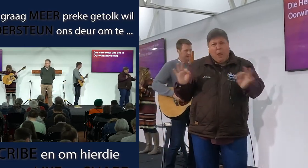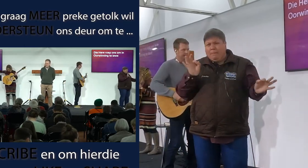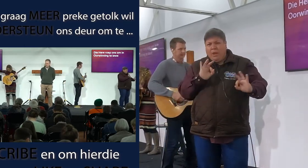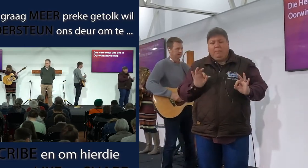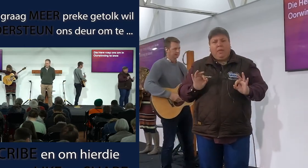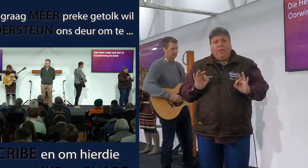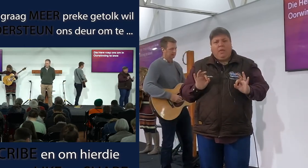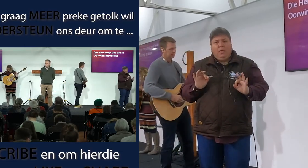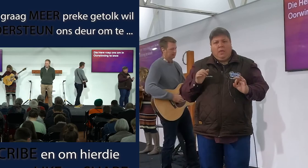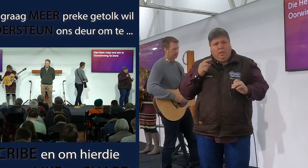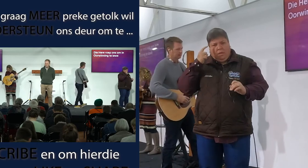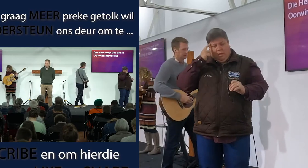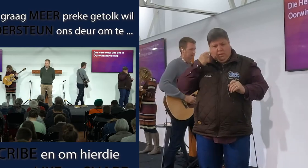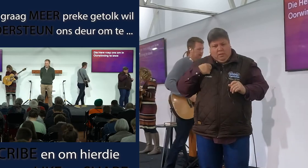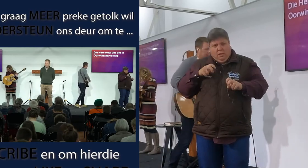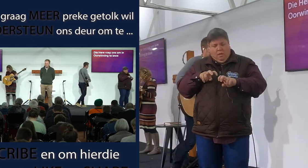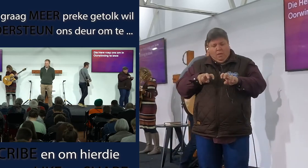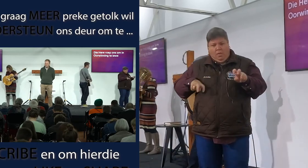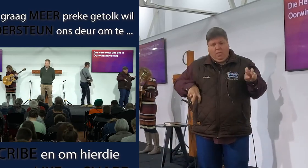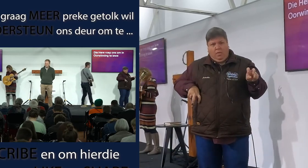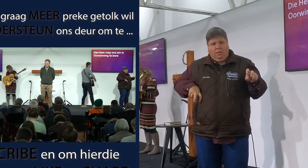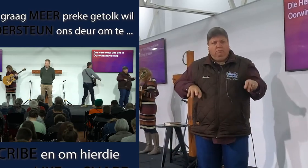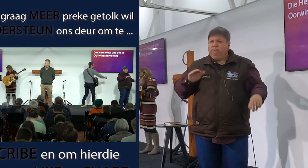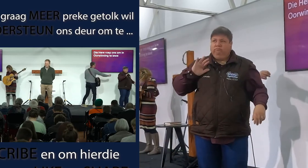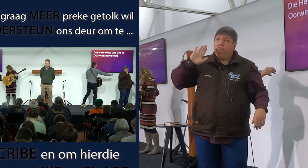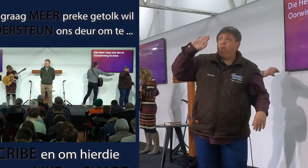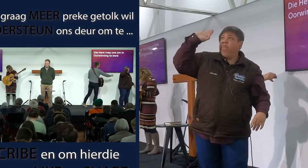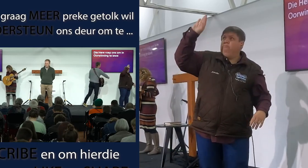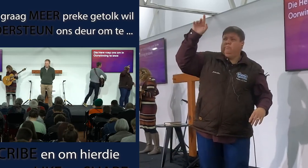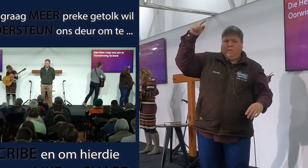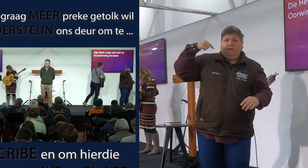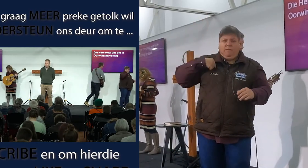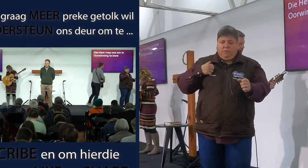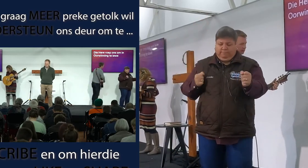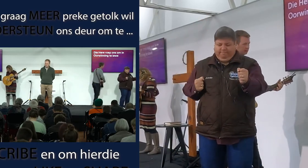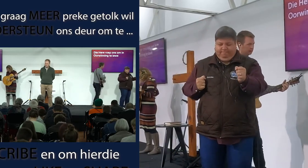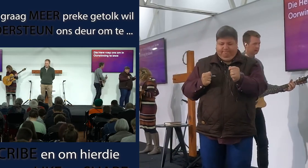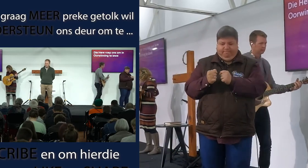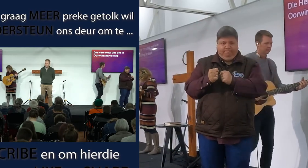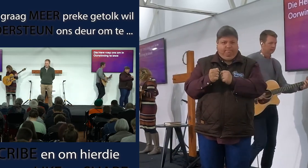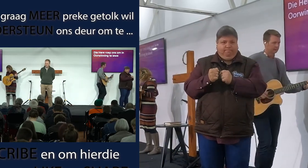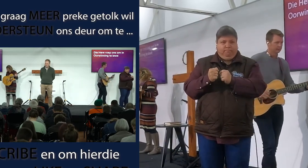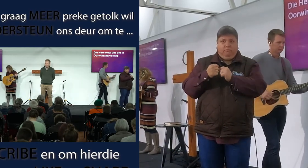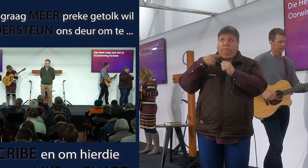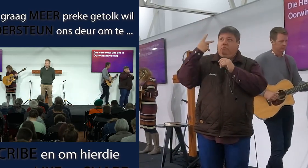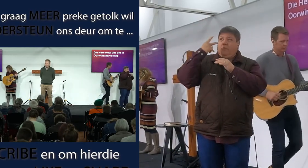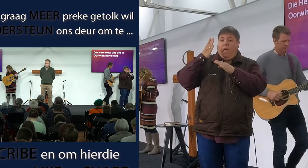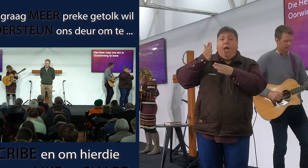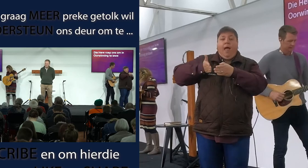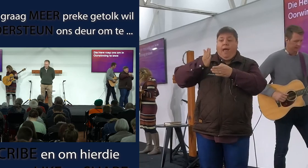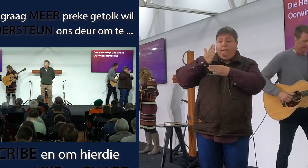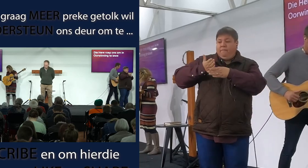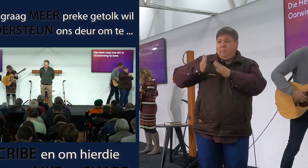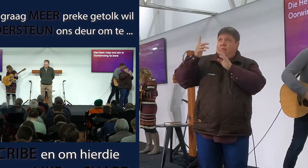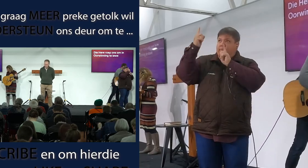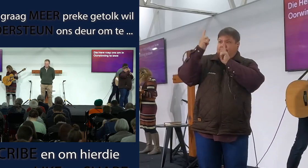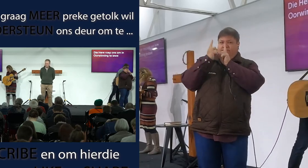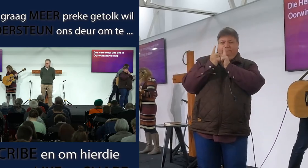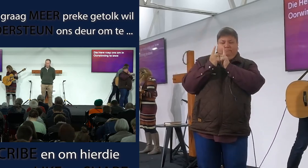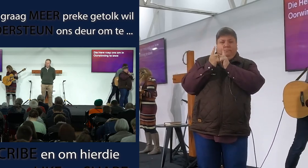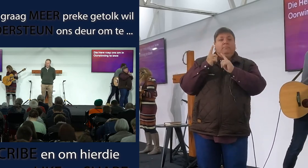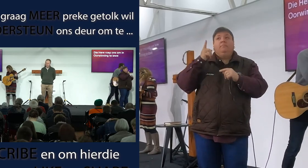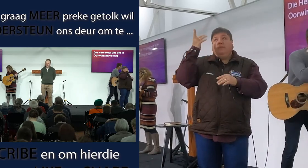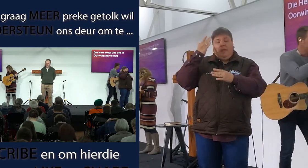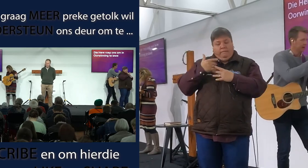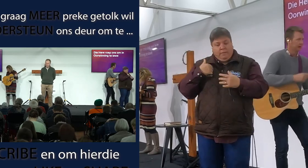en ons self terughou. Voor oogend kom vraag Heere, wil jy nie vir ons halfpad kom ontmoet nie, of jy heeltemaal kom ontmoet, en ons